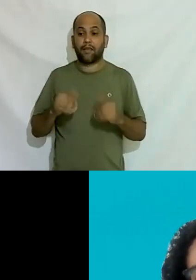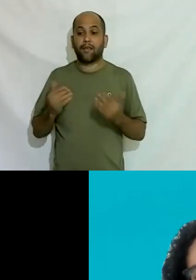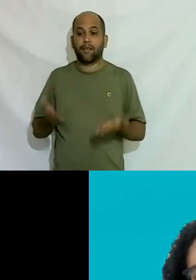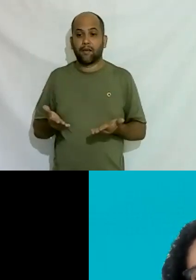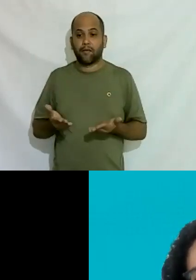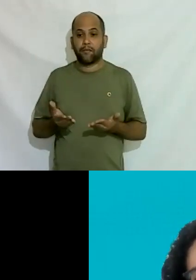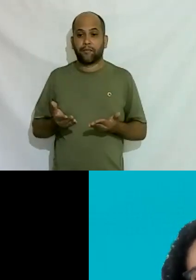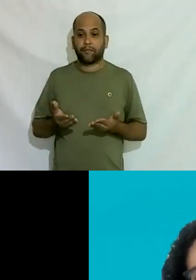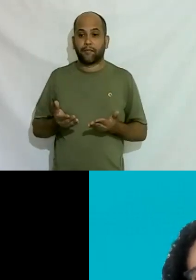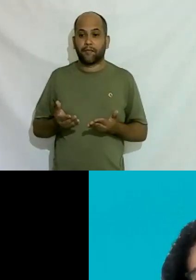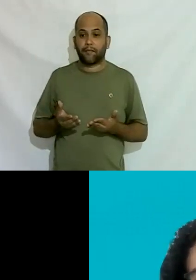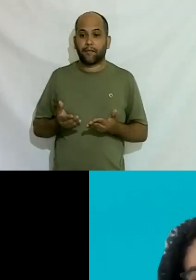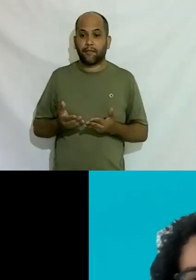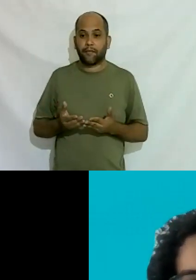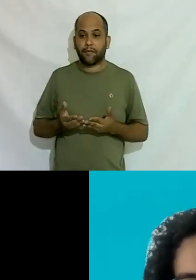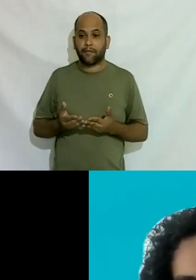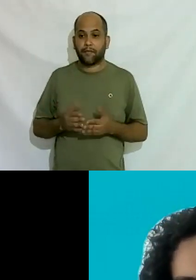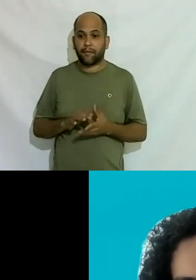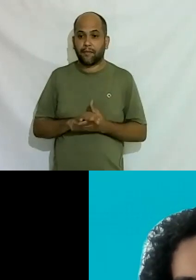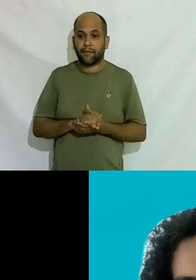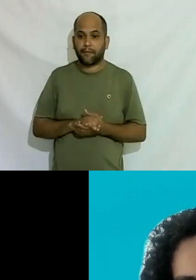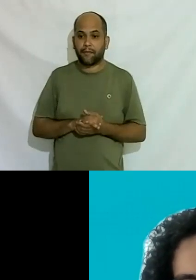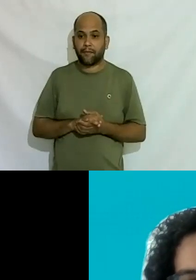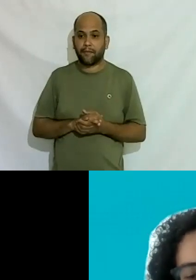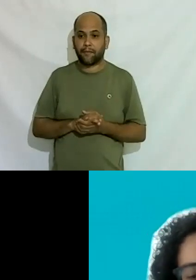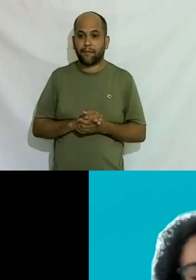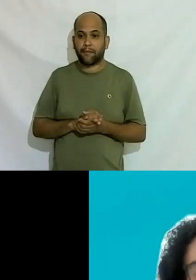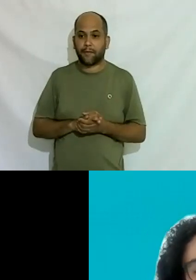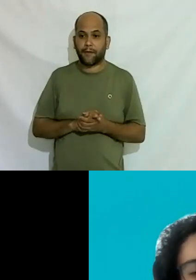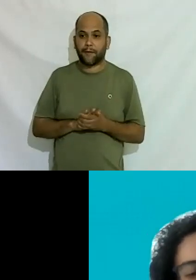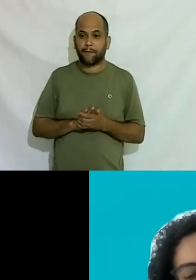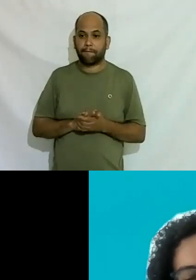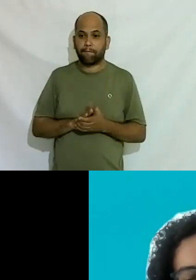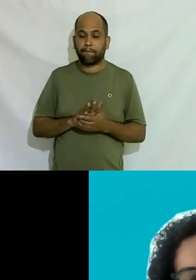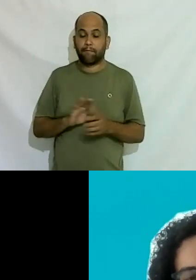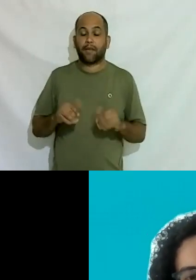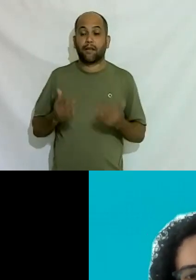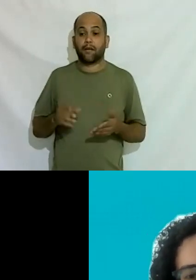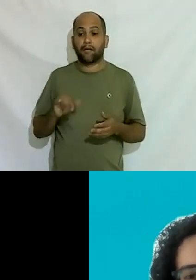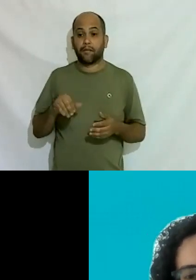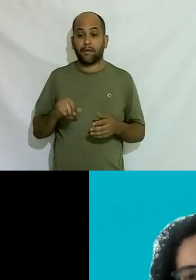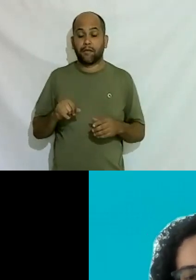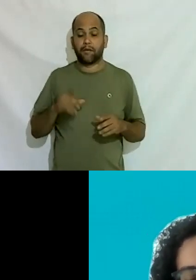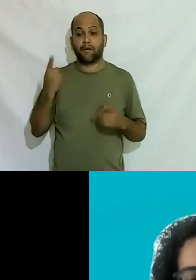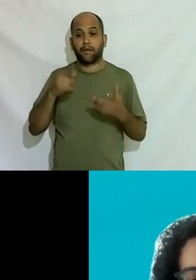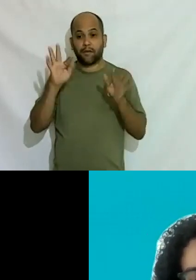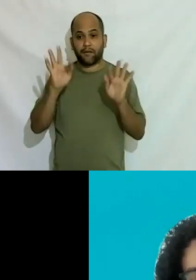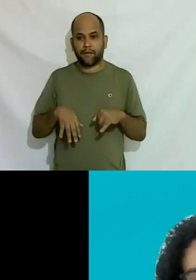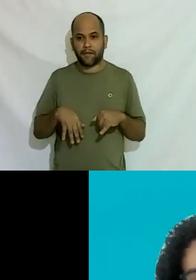meu chat é iniciado enquanto isso gente para a gente finalizar